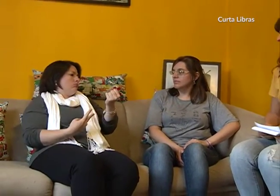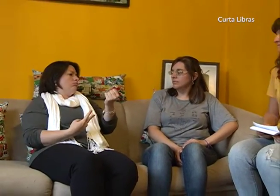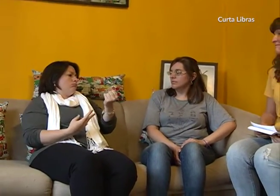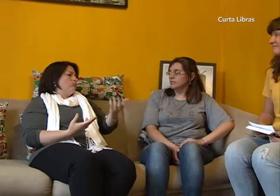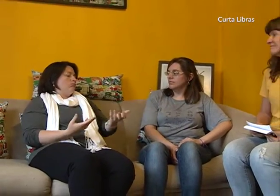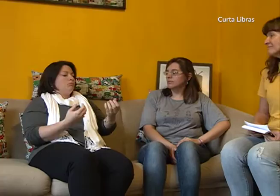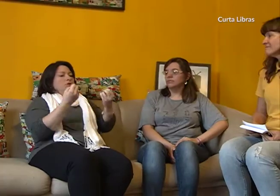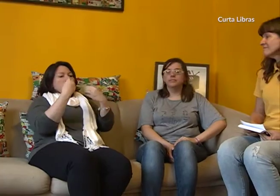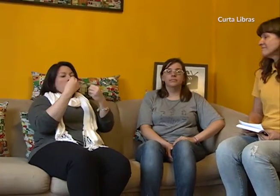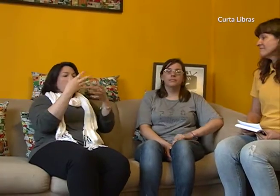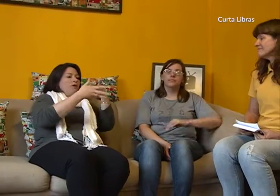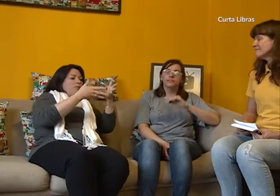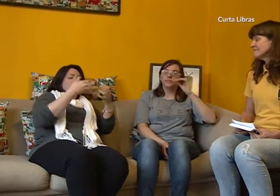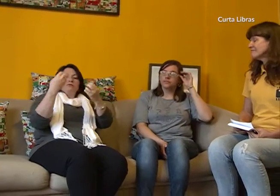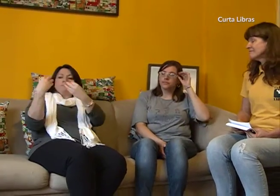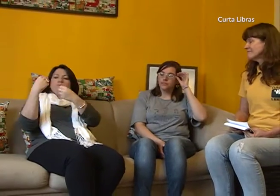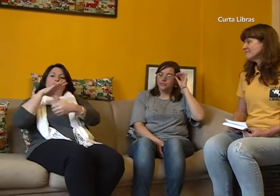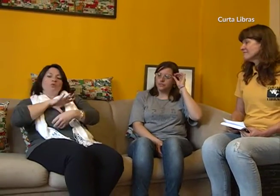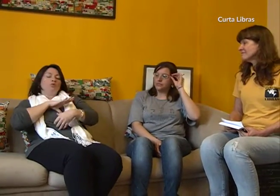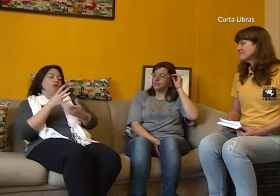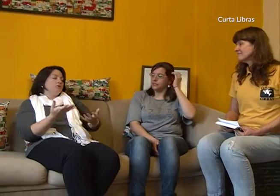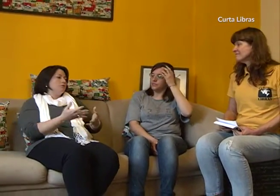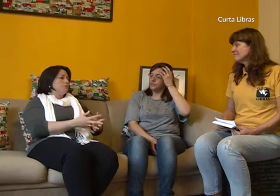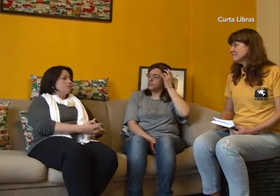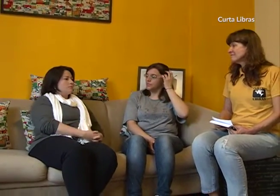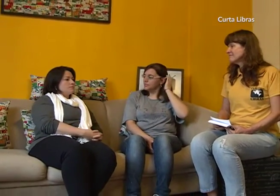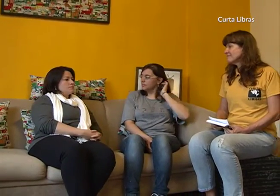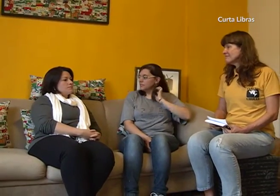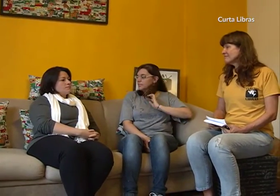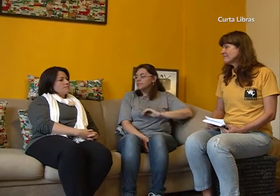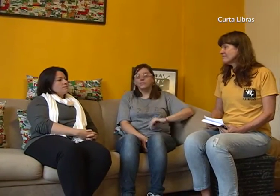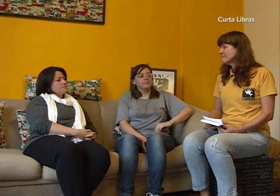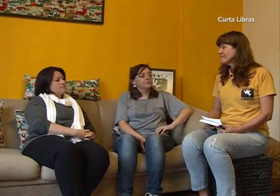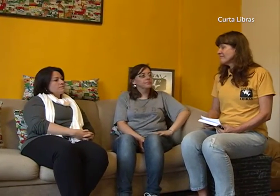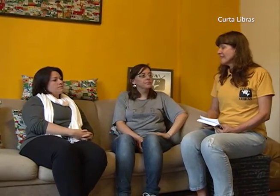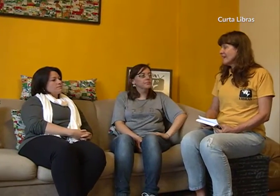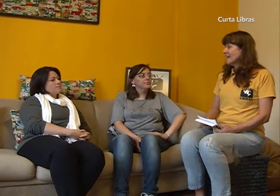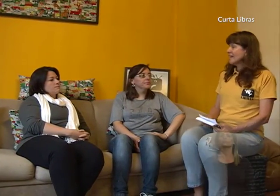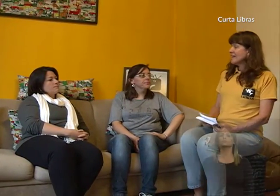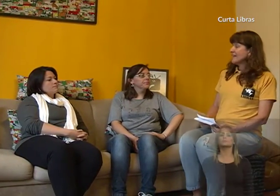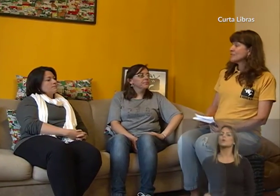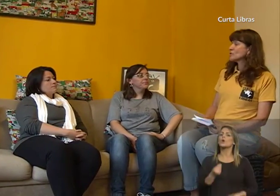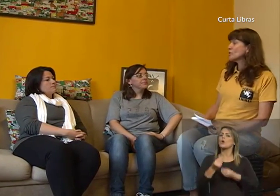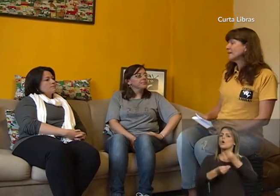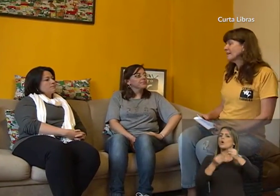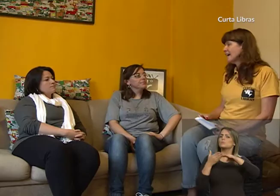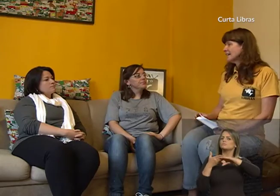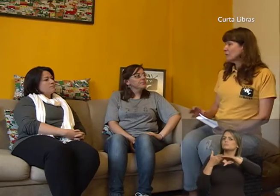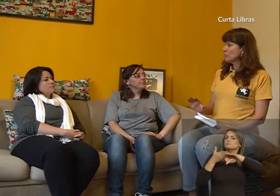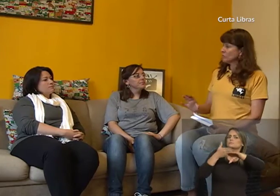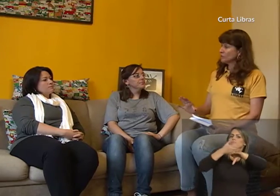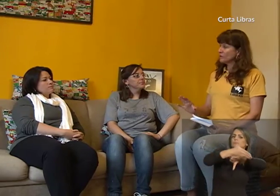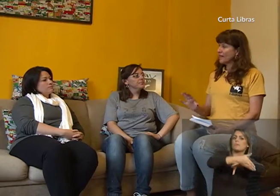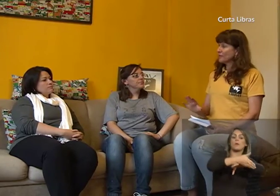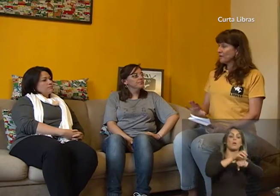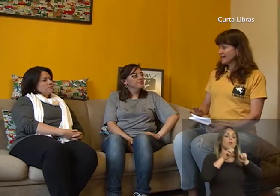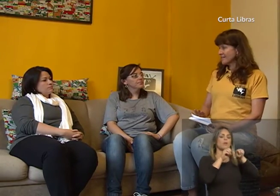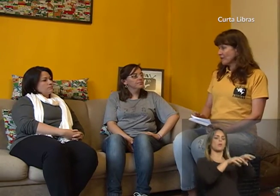tanto o ensino da língua de sinais, quanto o ensino da língua portuguesa. E a sua entrada no mundo da educação?